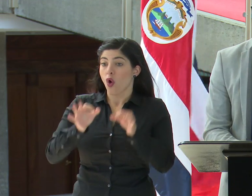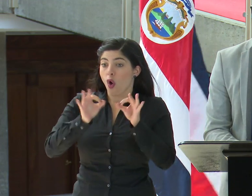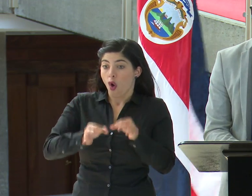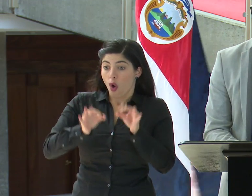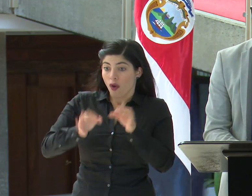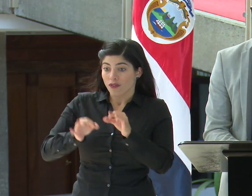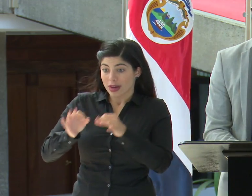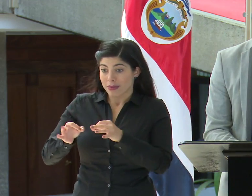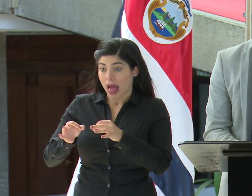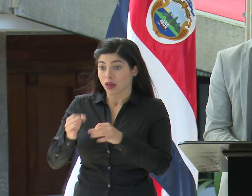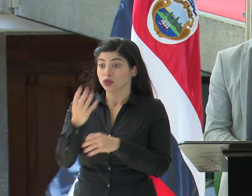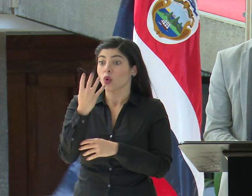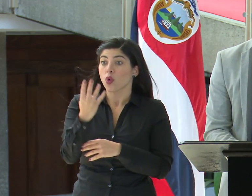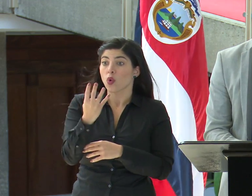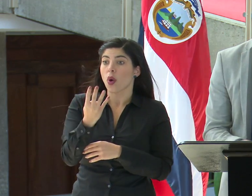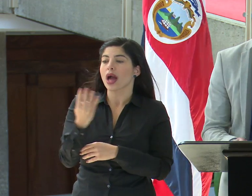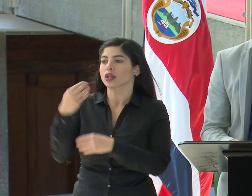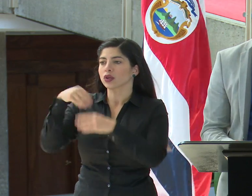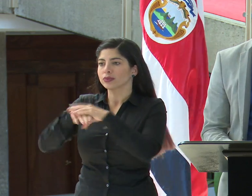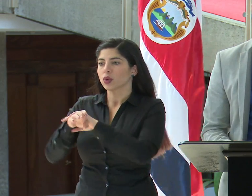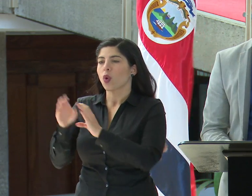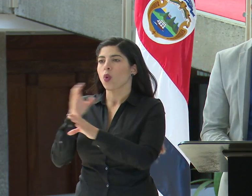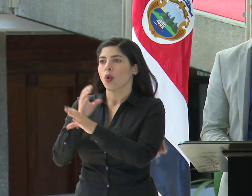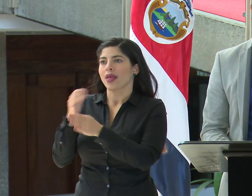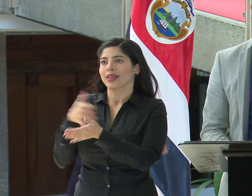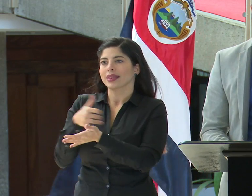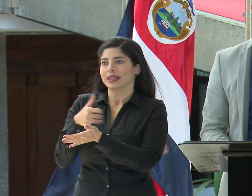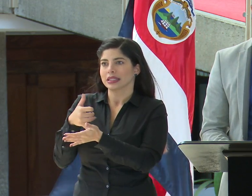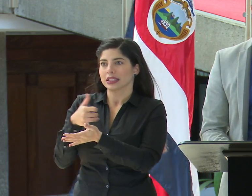en unidad de cuidados intensivos.